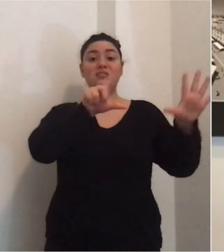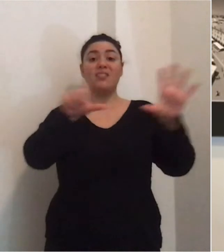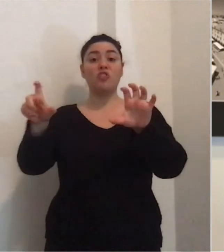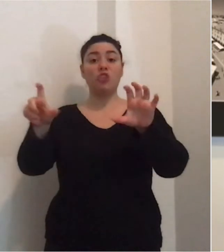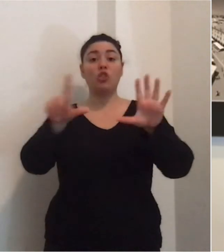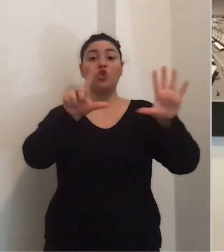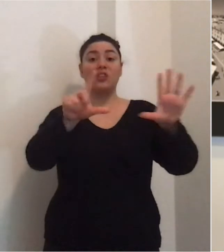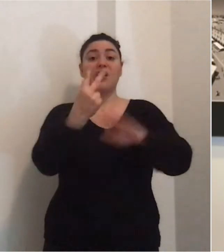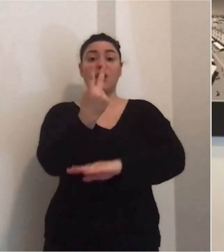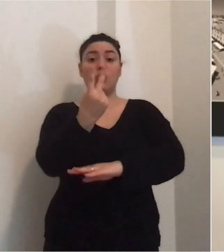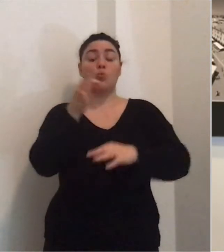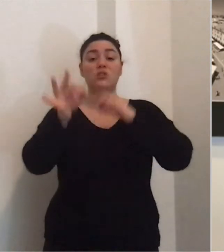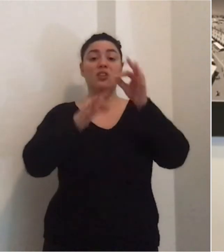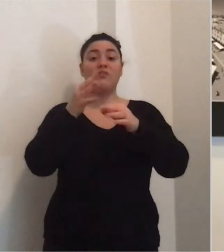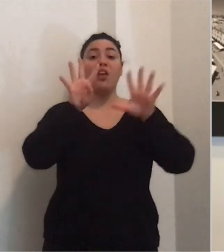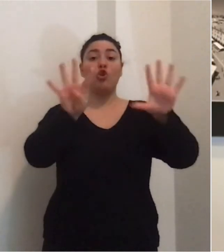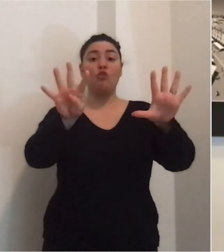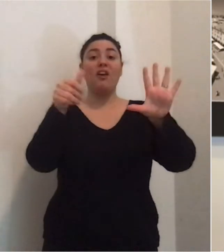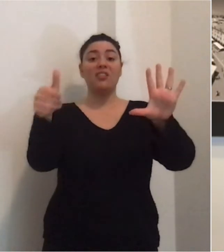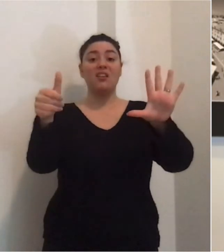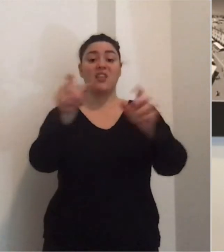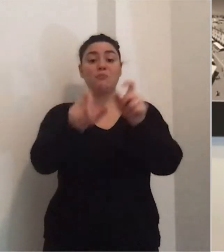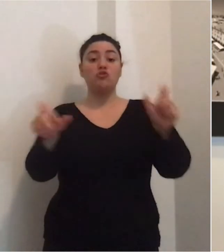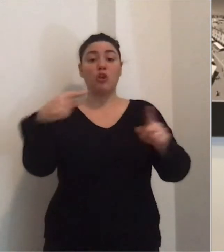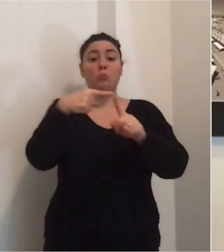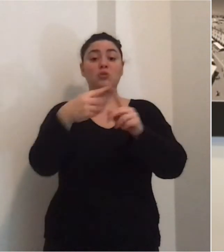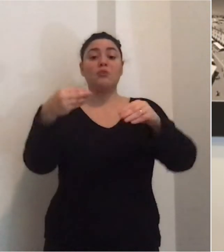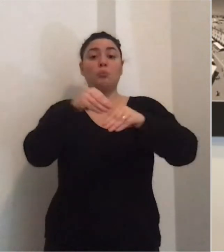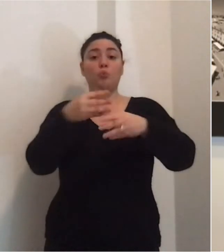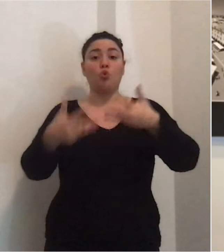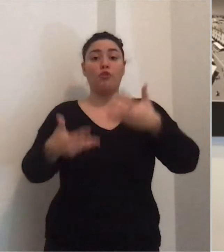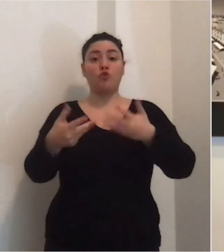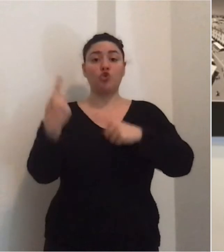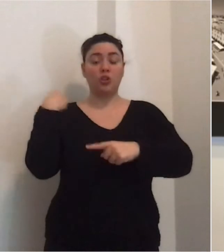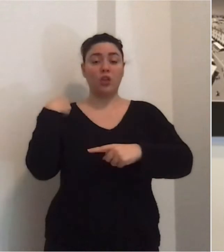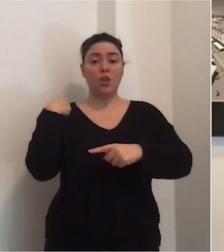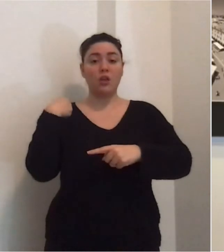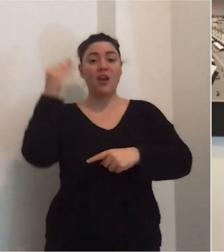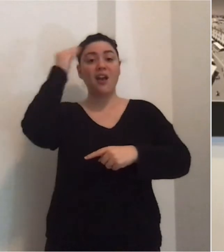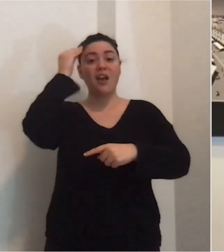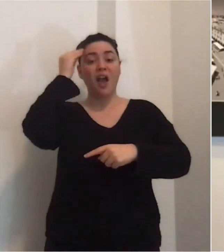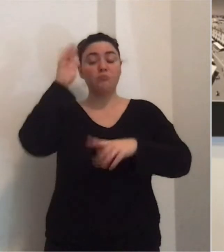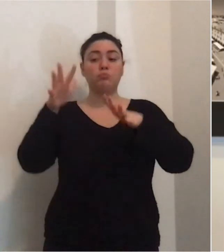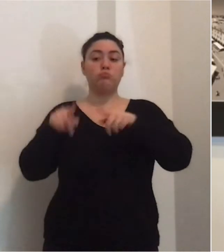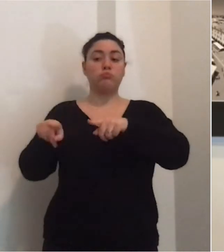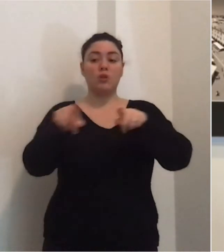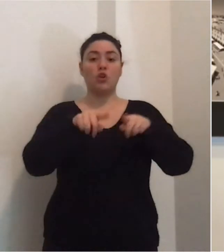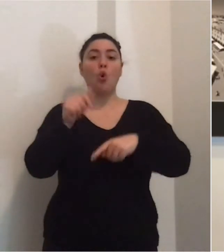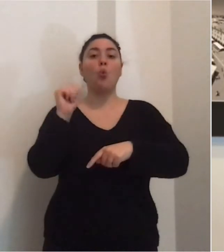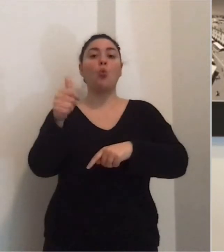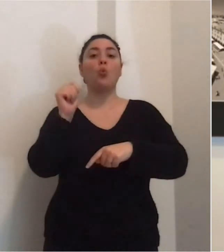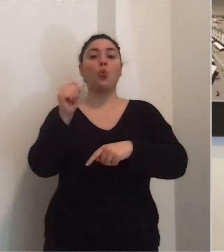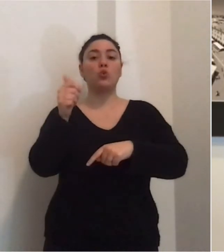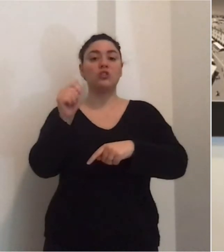1772, quindi 96 positività più di ieri, Carpi